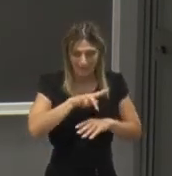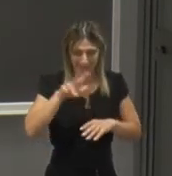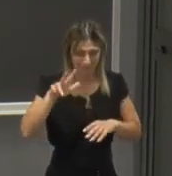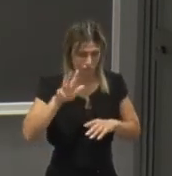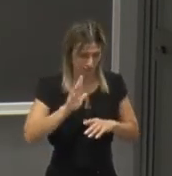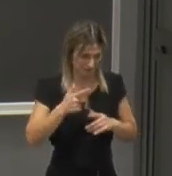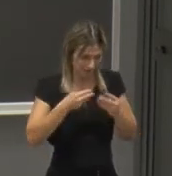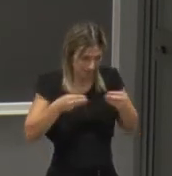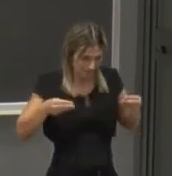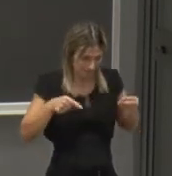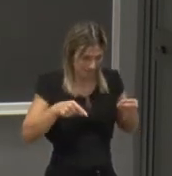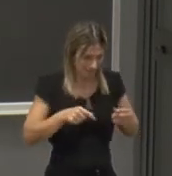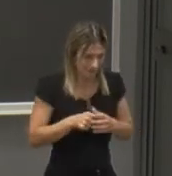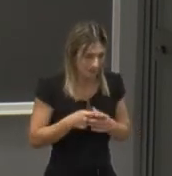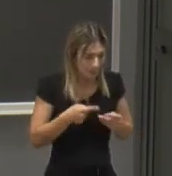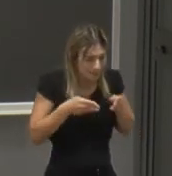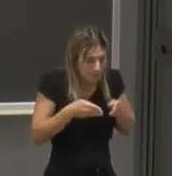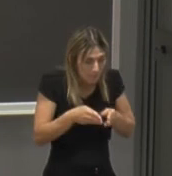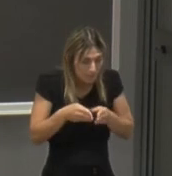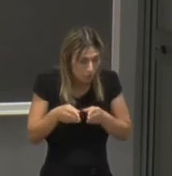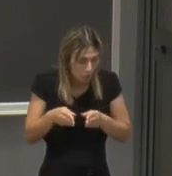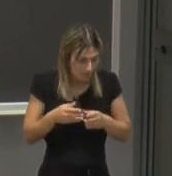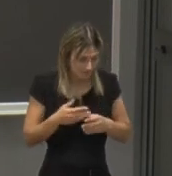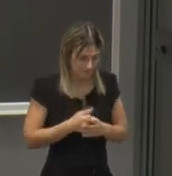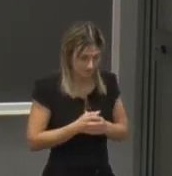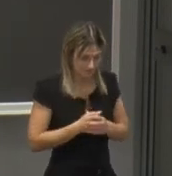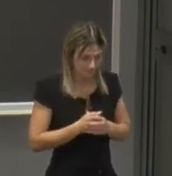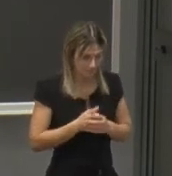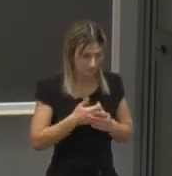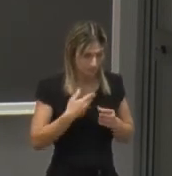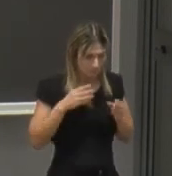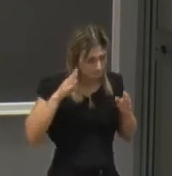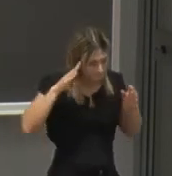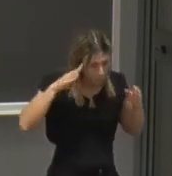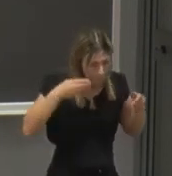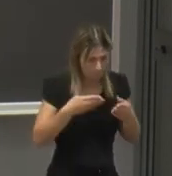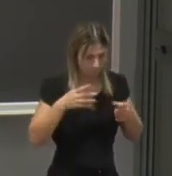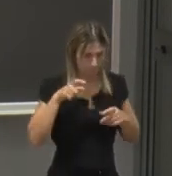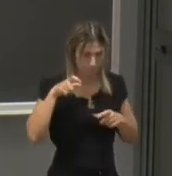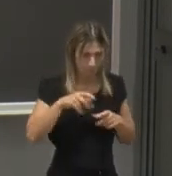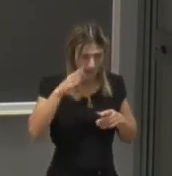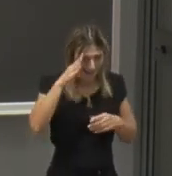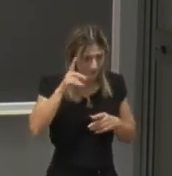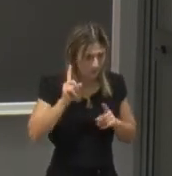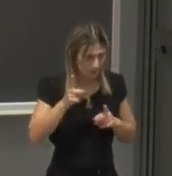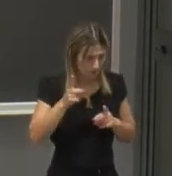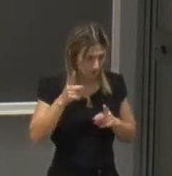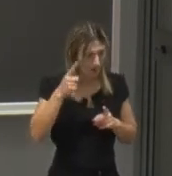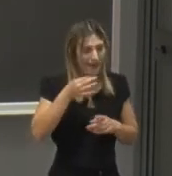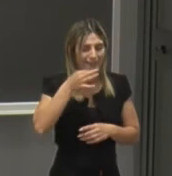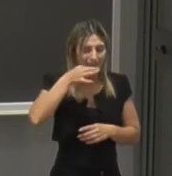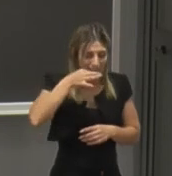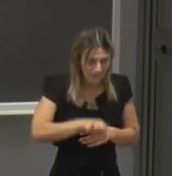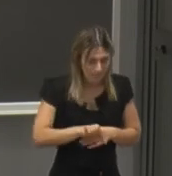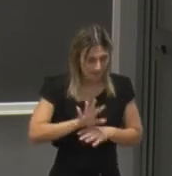e i percorsi sono caratterizzati per una costante attenzione a che cosa all'astrazione cioè la